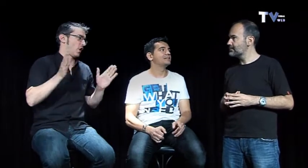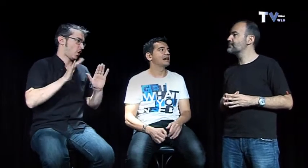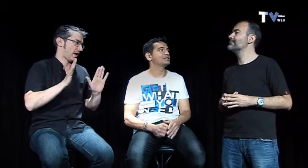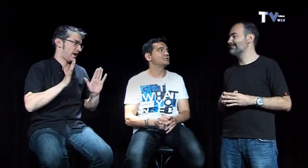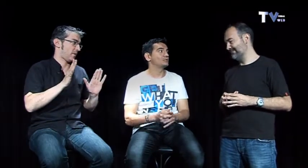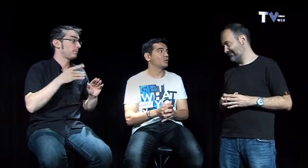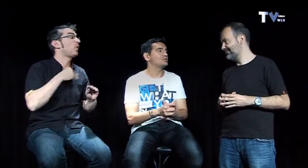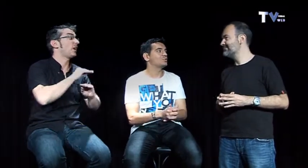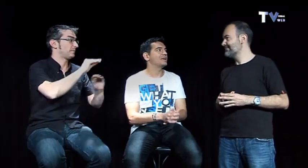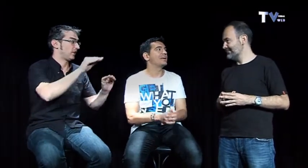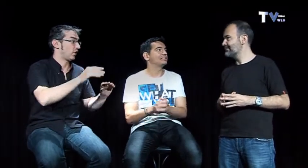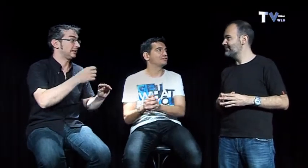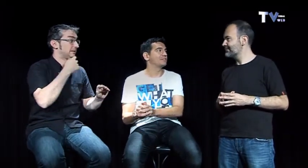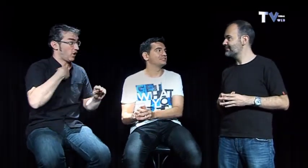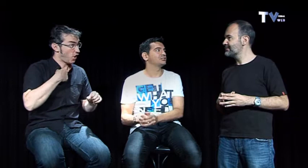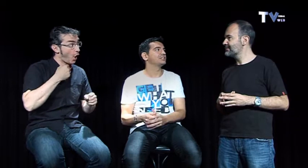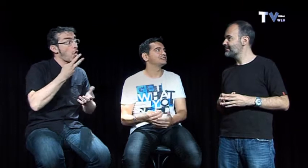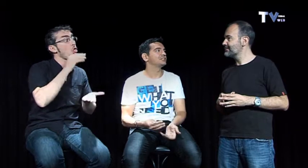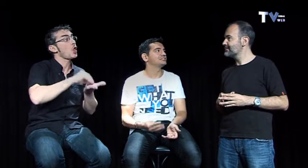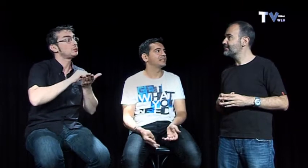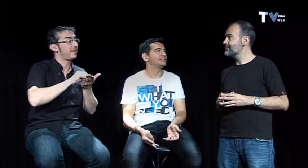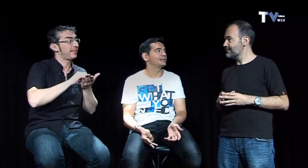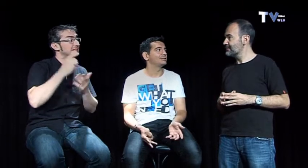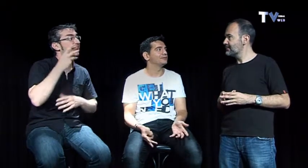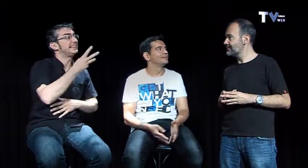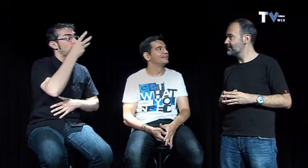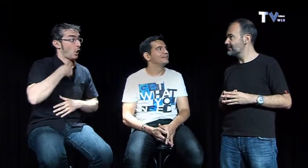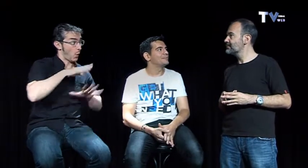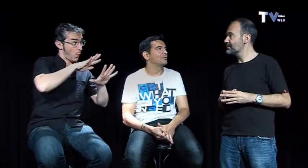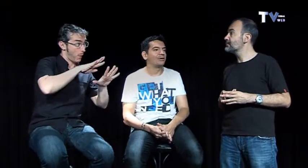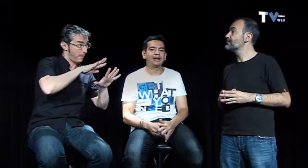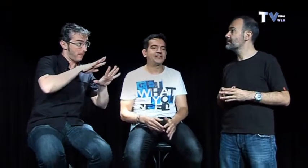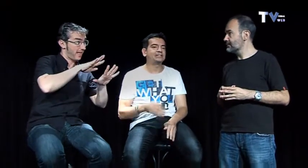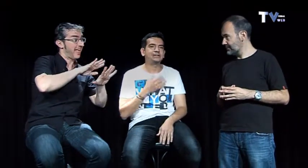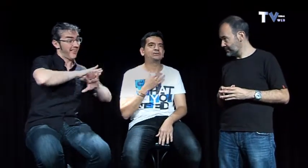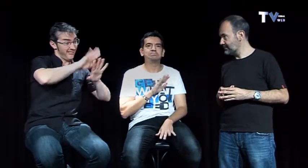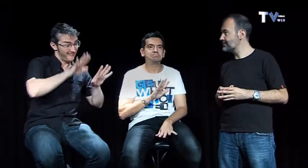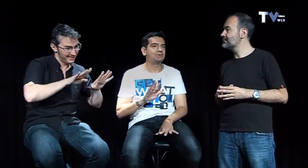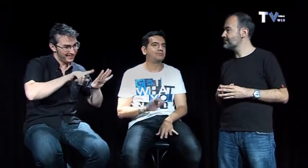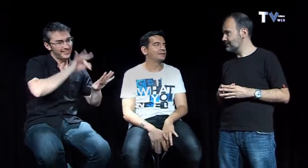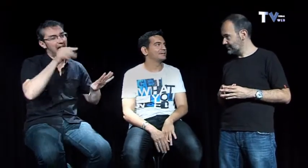tú a las nubes y a las once o sea son tres horas seguís hablando y por ahora gracias a Dios ningún problema